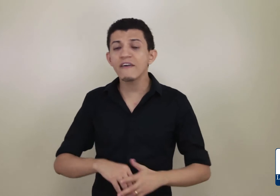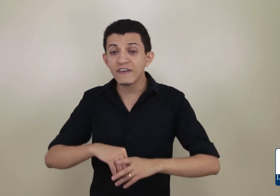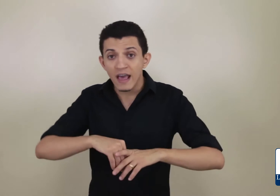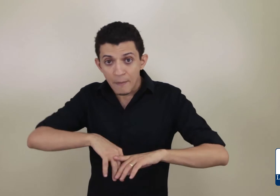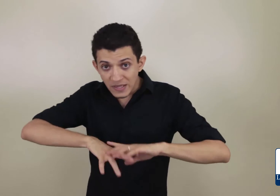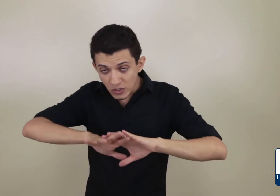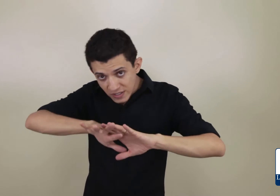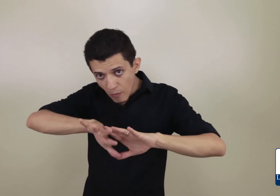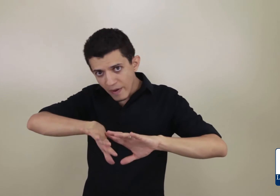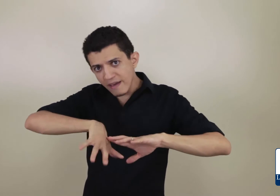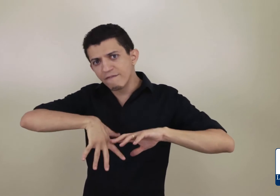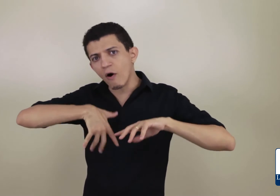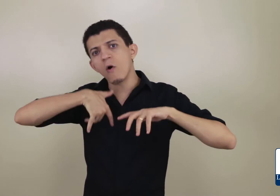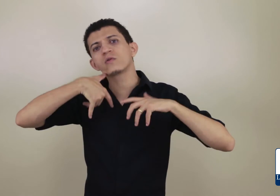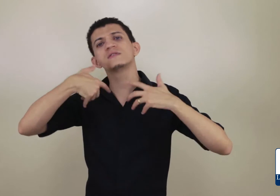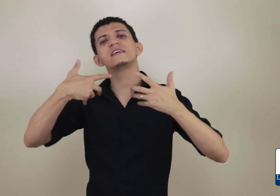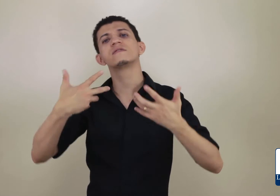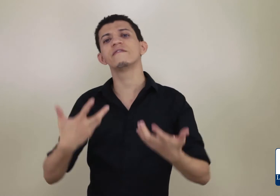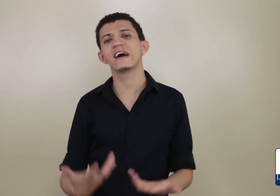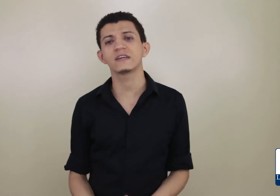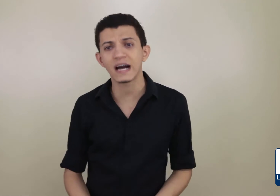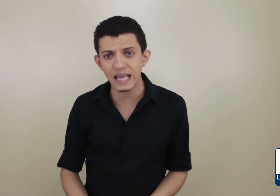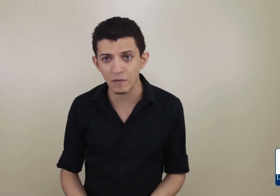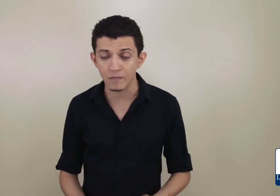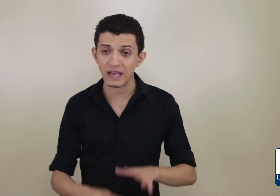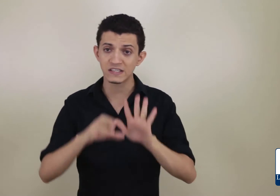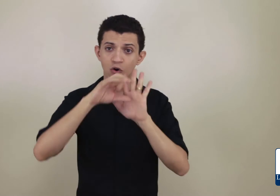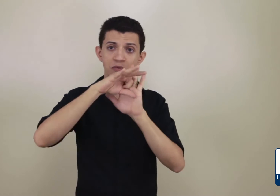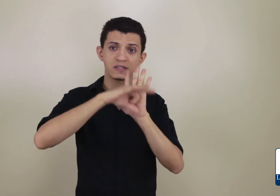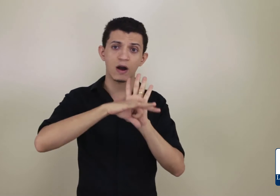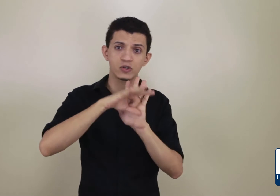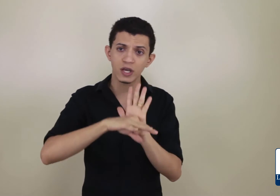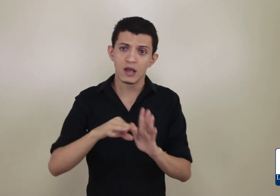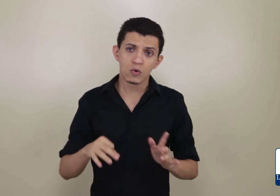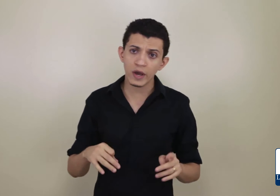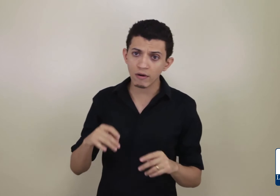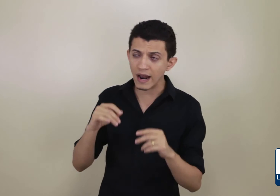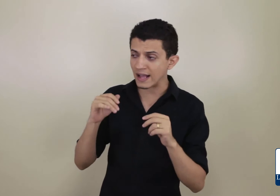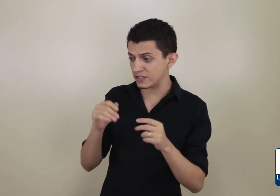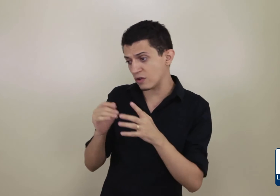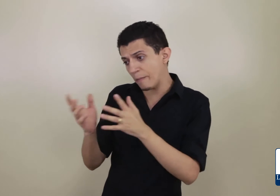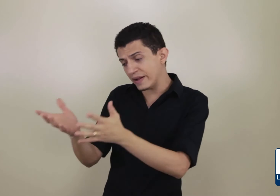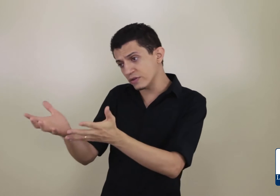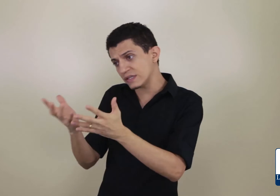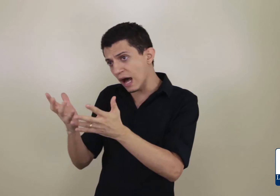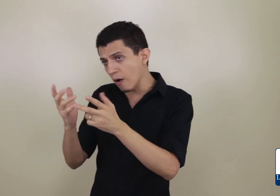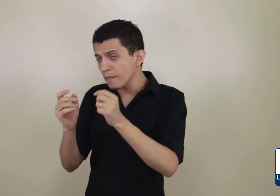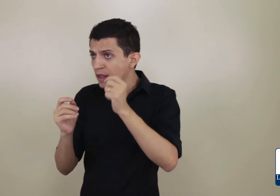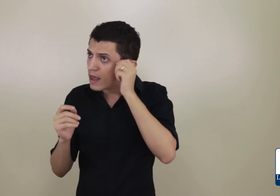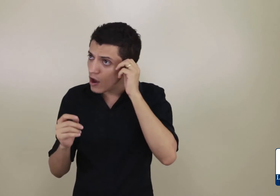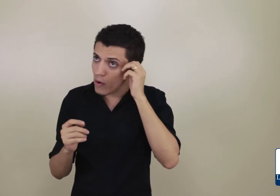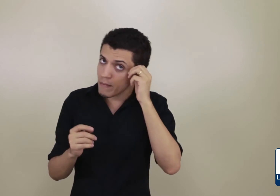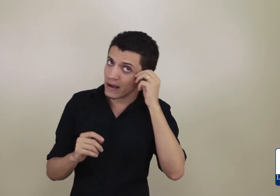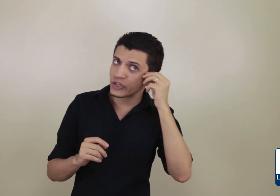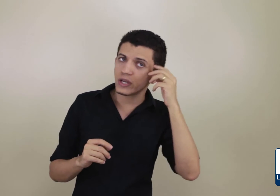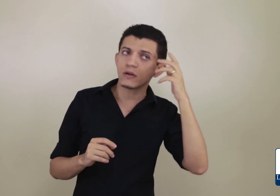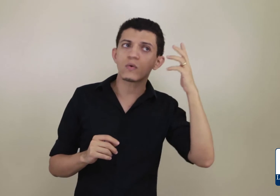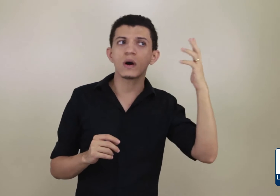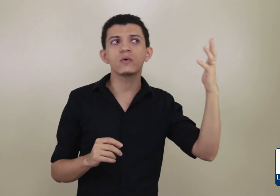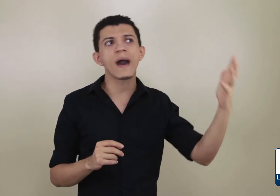enfim. Pessoas que estão envoltas desse universo acadêmico. Assim como o sinal de currículo látice. Então, aprendi o sinal. Eu imagino quando é